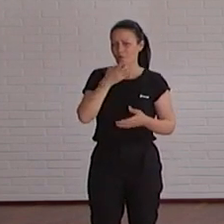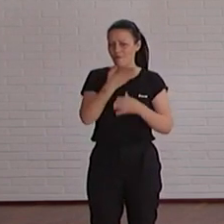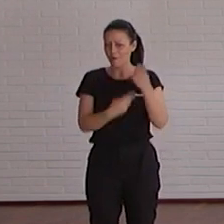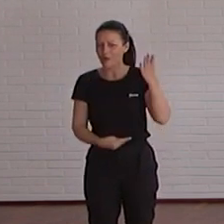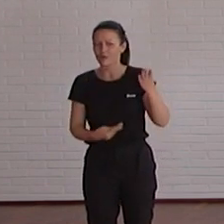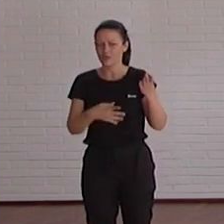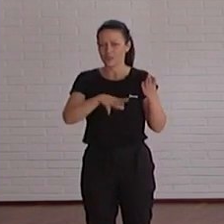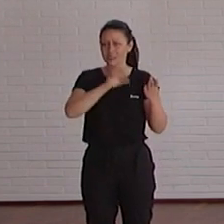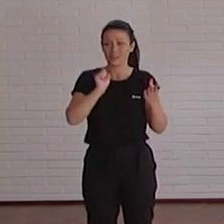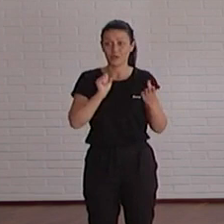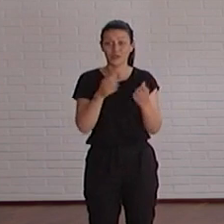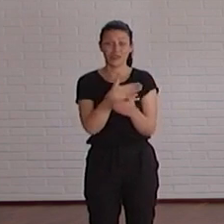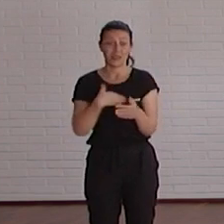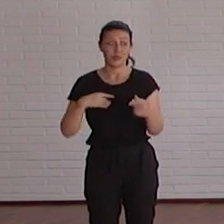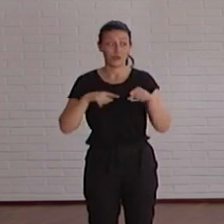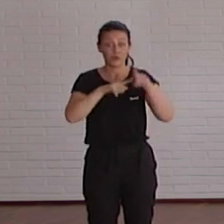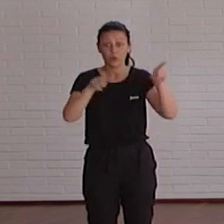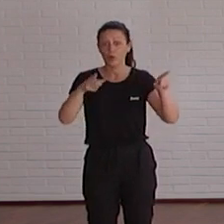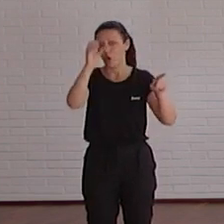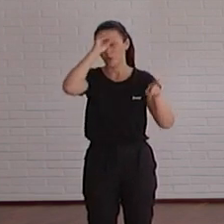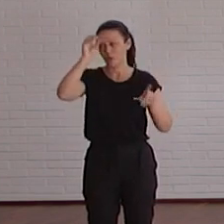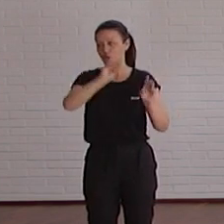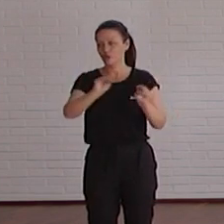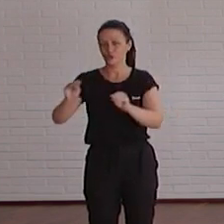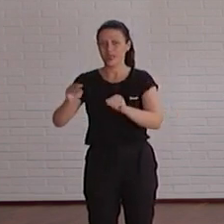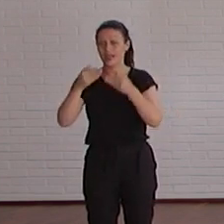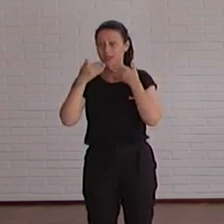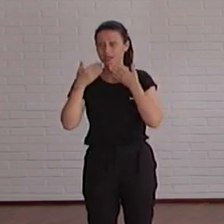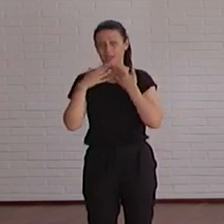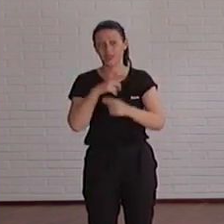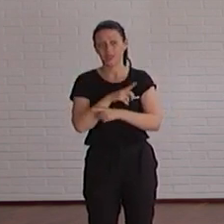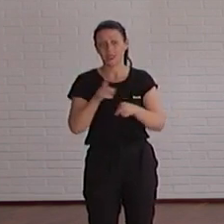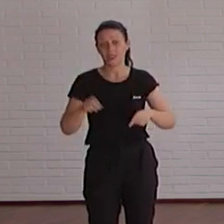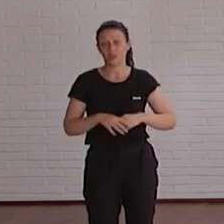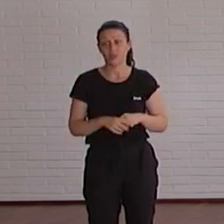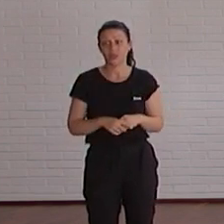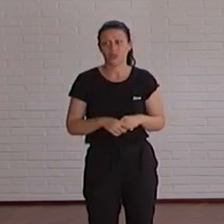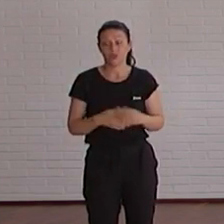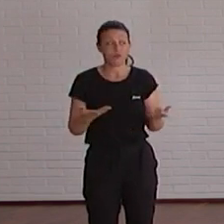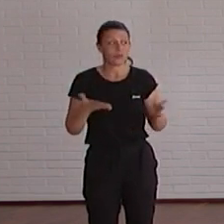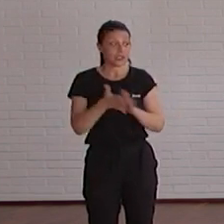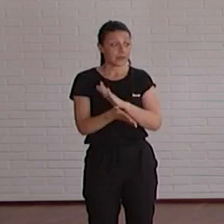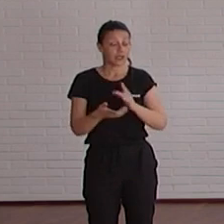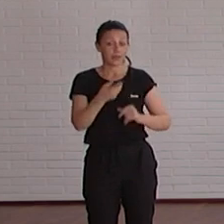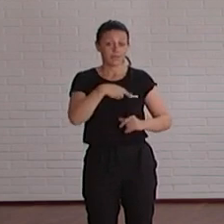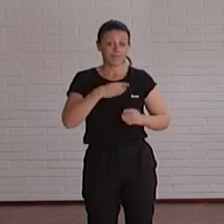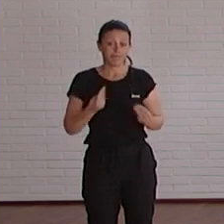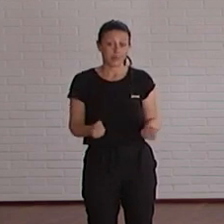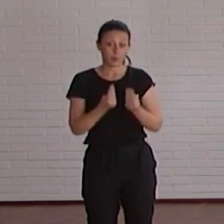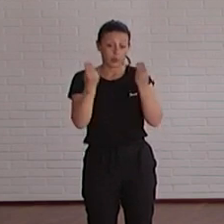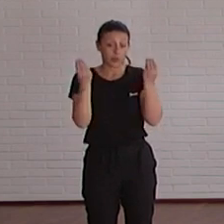errores y entonces queríamos que ellos nos dieran sus opiniones y gracias a esto la hemos mejorado y la hemos limado para que